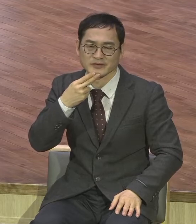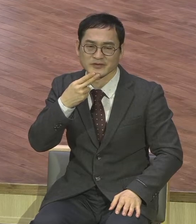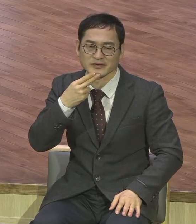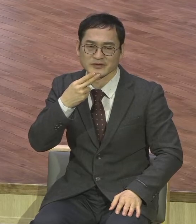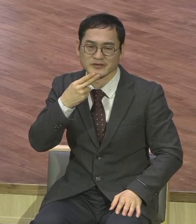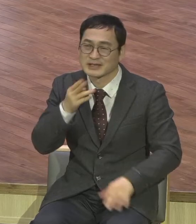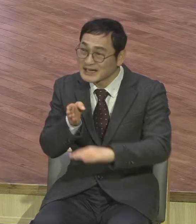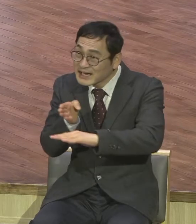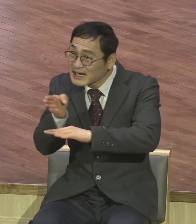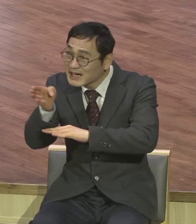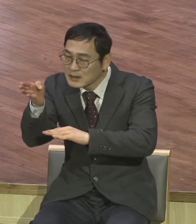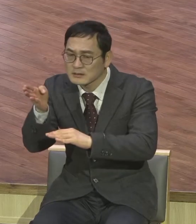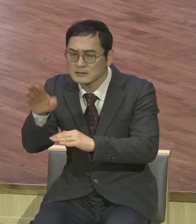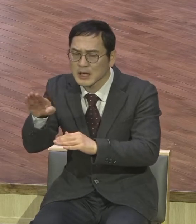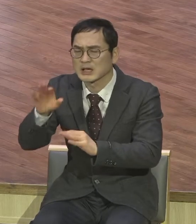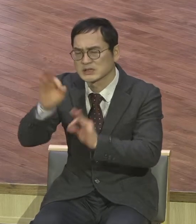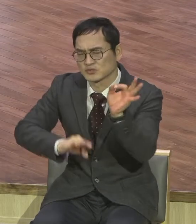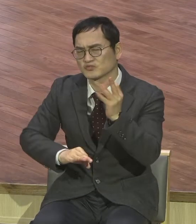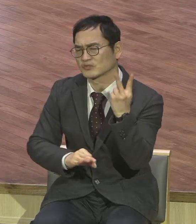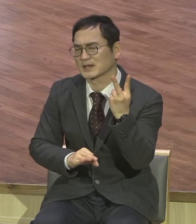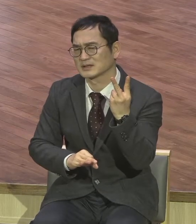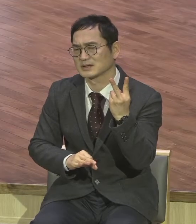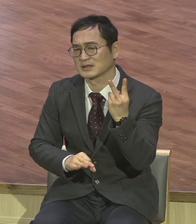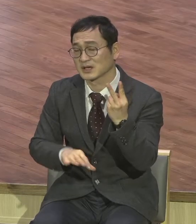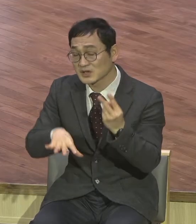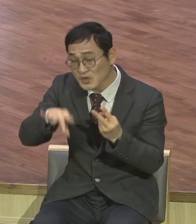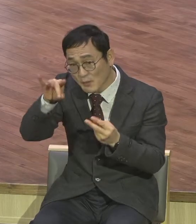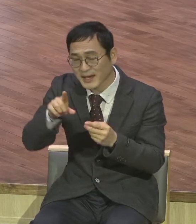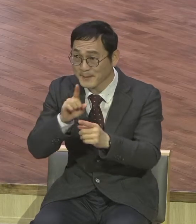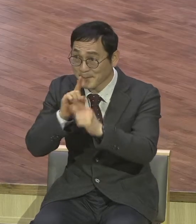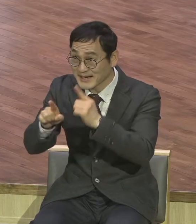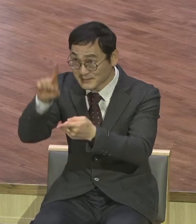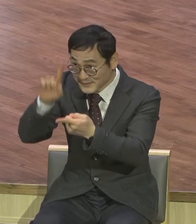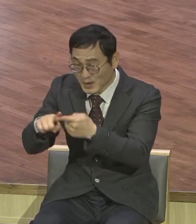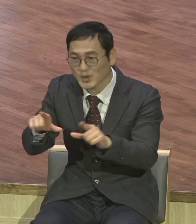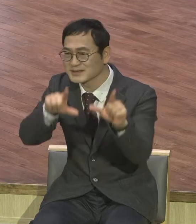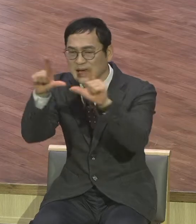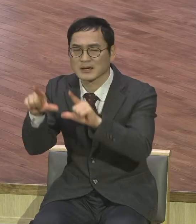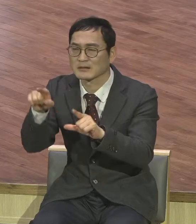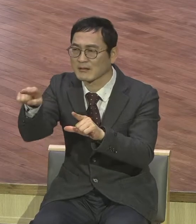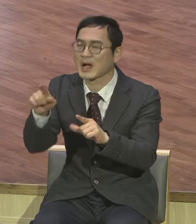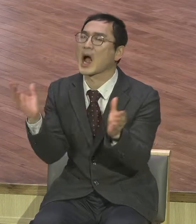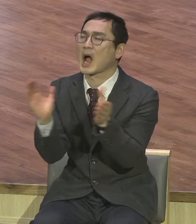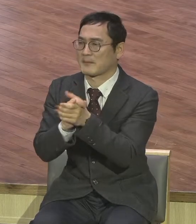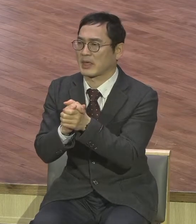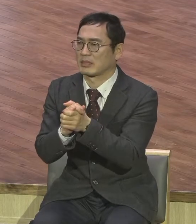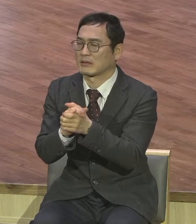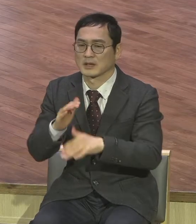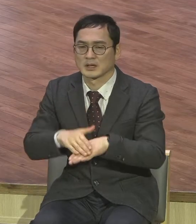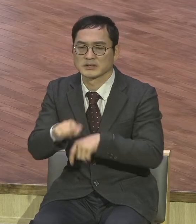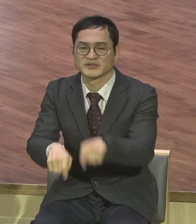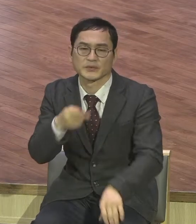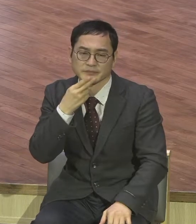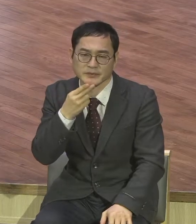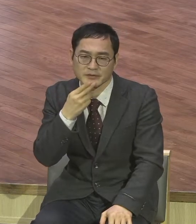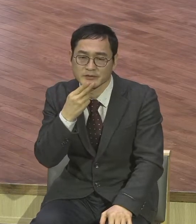말씀에 의지하여 금을 안 내려. 말씀대로 살지를 않아. 시작 자체를 안 해. 교회에만 왔다가 끝.